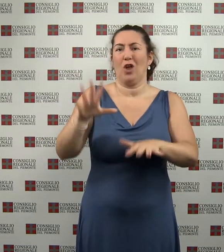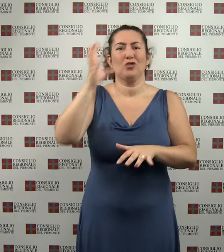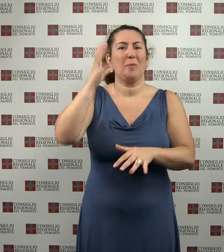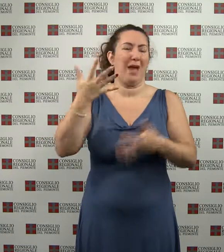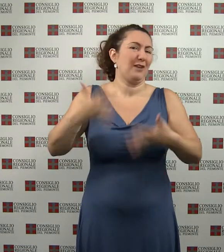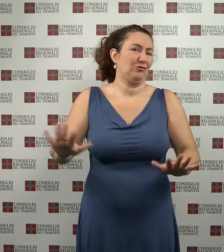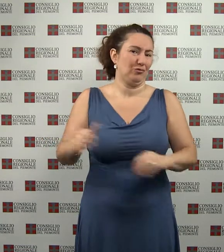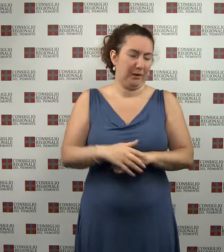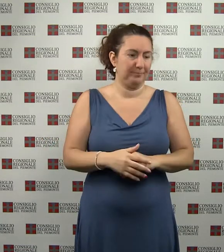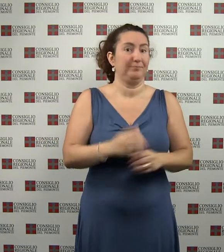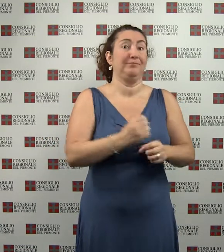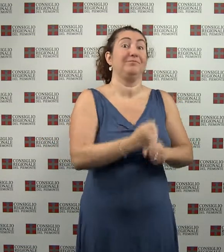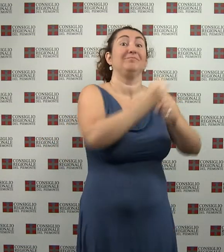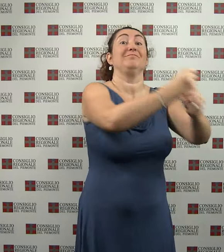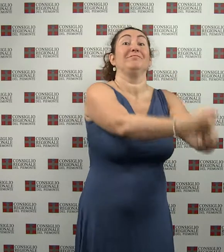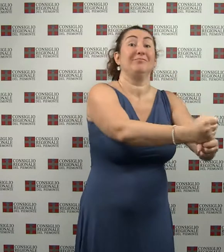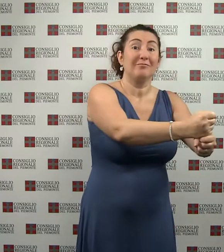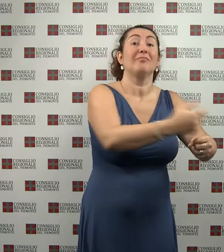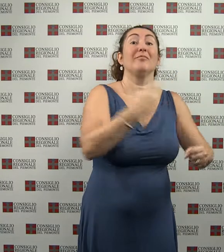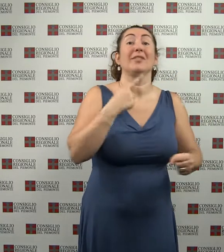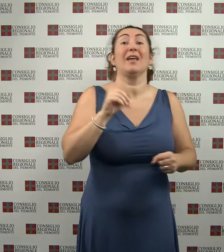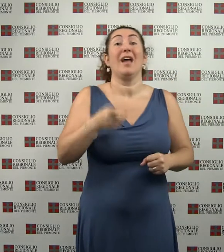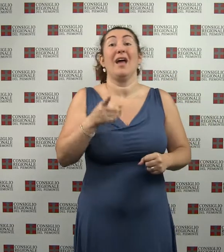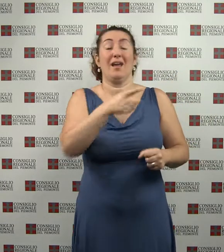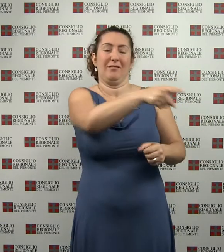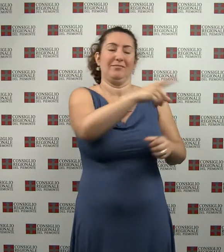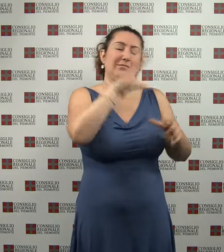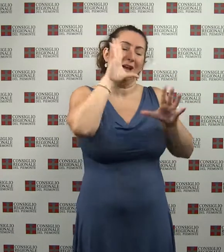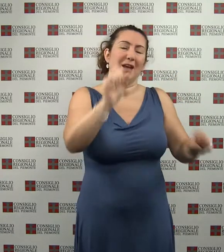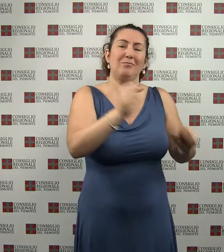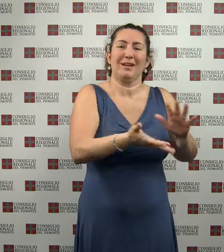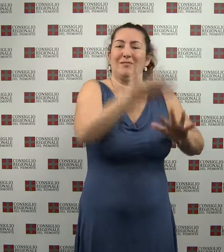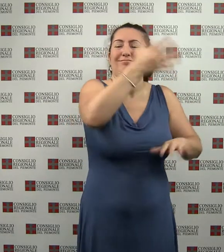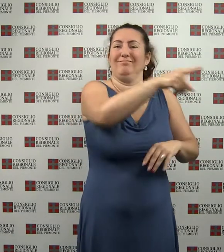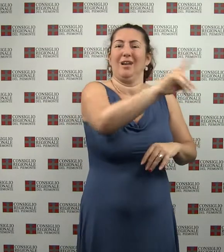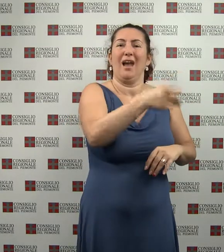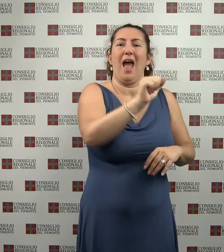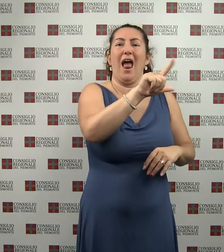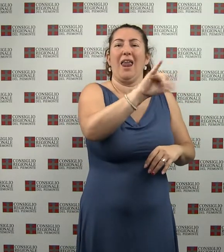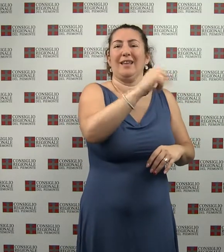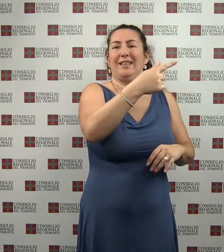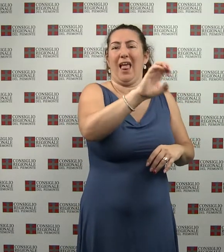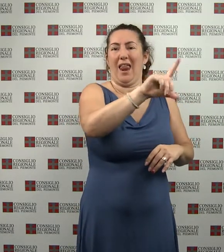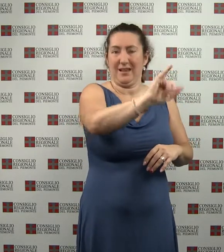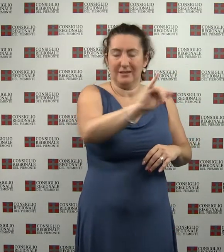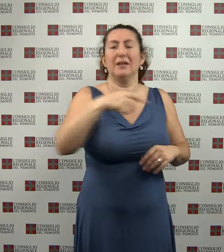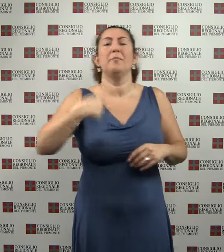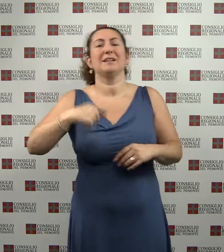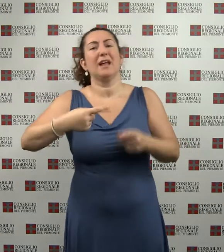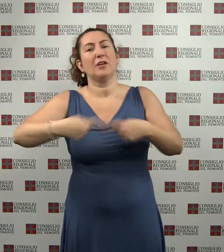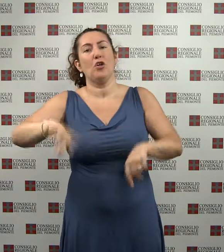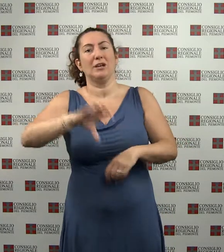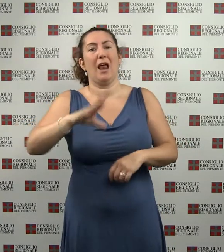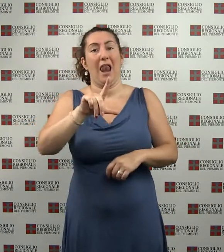consegnarlo al Comandante Generale dei Carabinieri, Leonardo Galditelli, sono stati i presidenti del Consiglio regionale Mauro Laus e della Regione